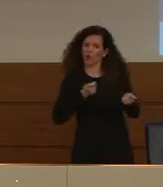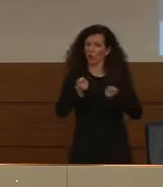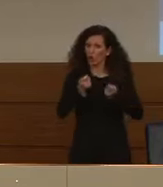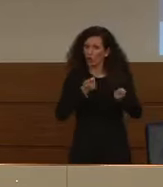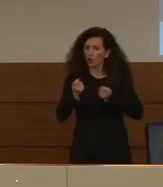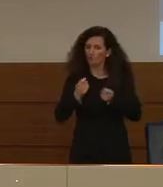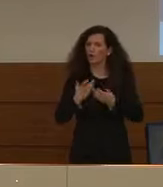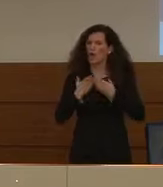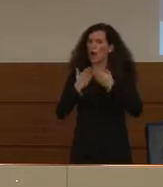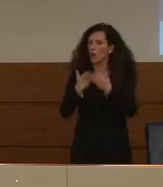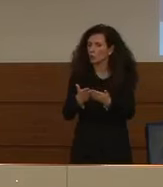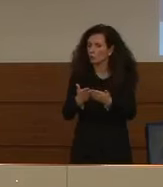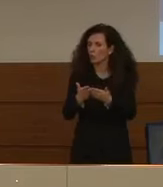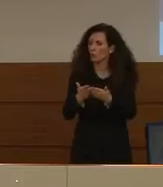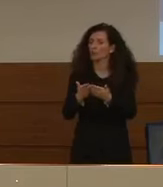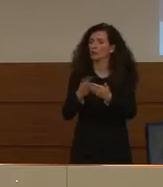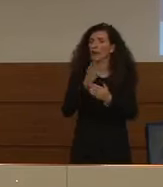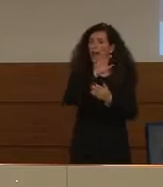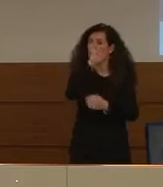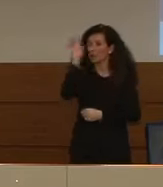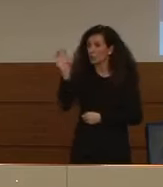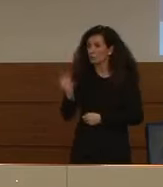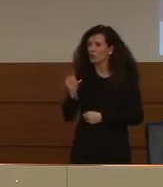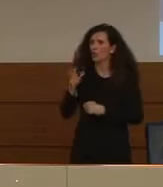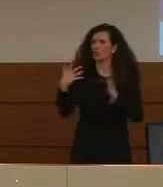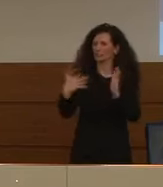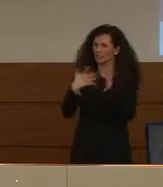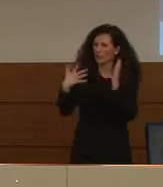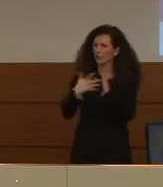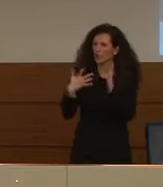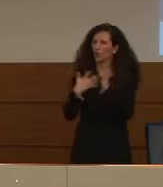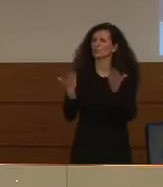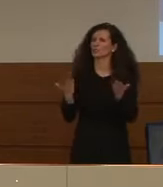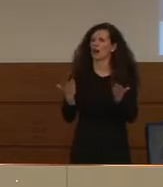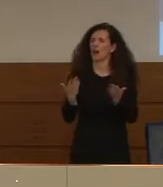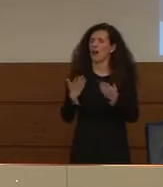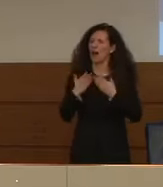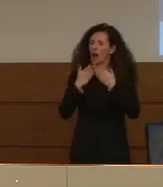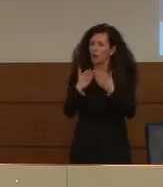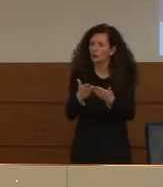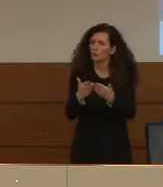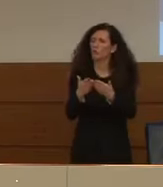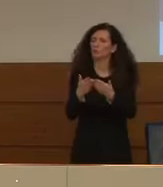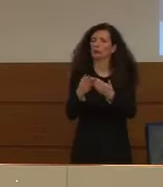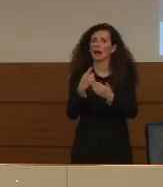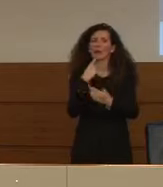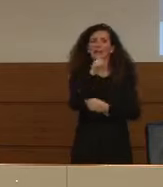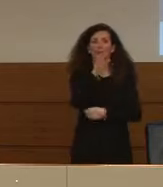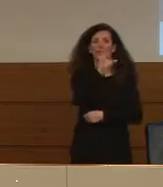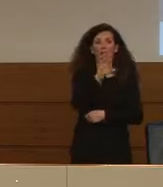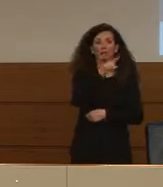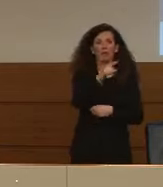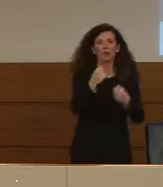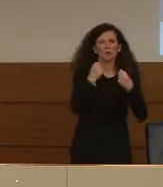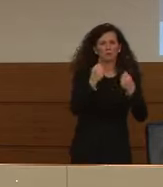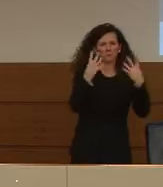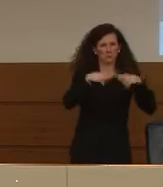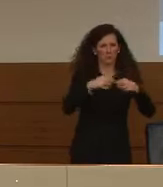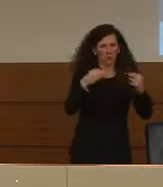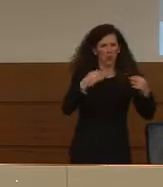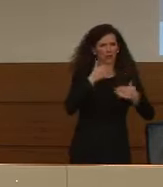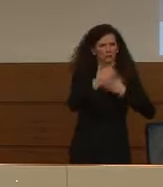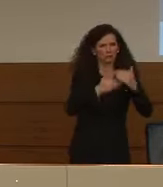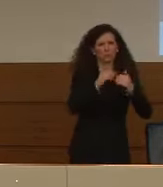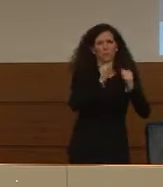alle regioni che sono in difficoltà facendole aiutare da regioni che invece magari sono più forti su questo